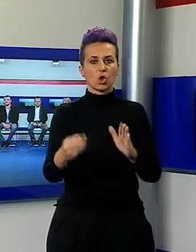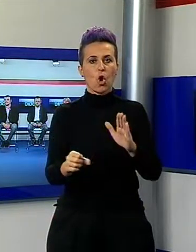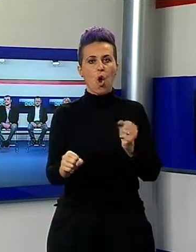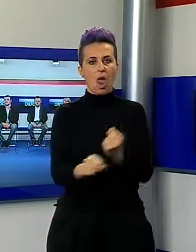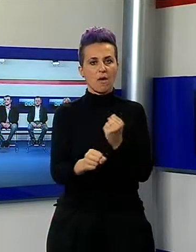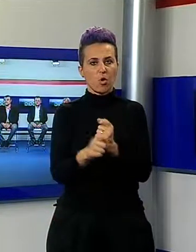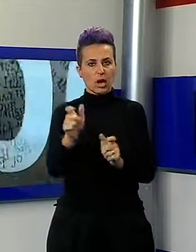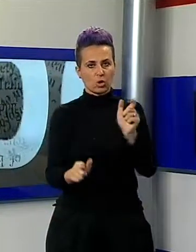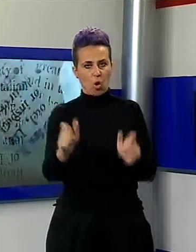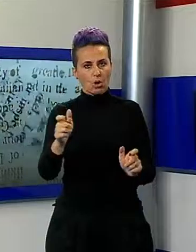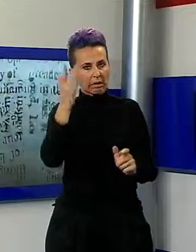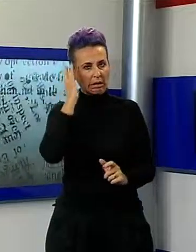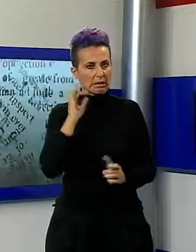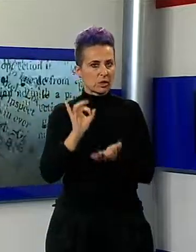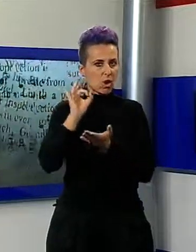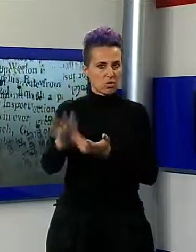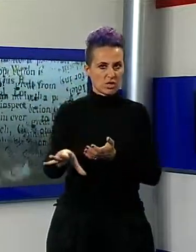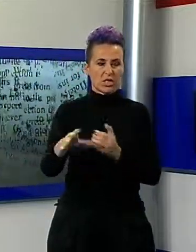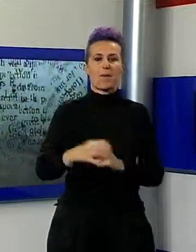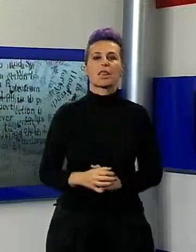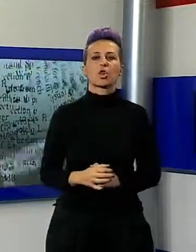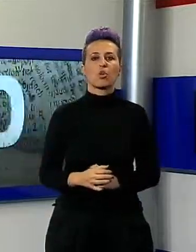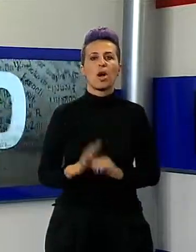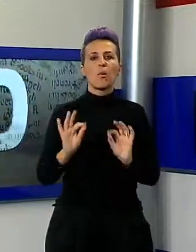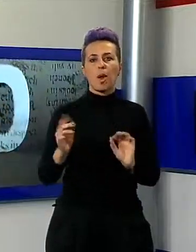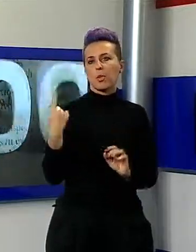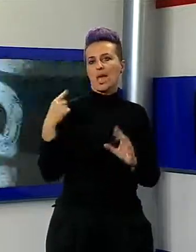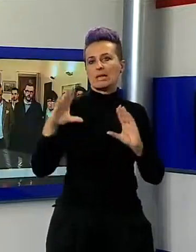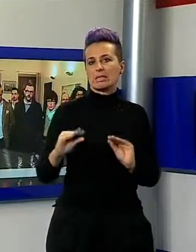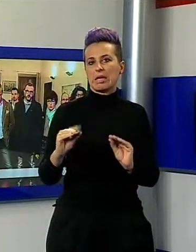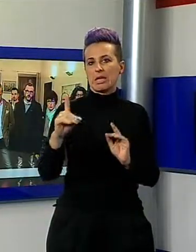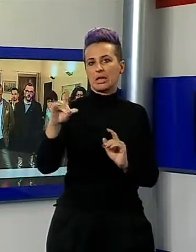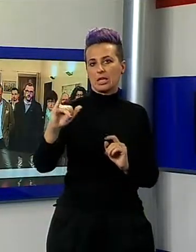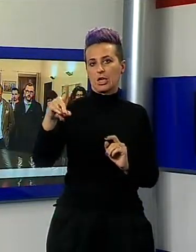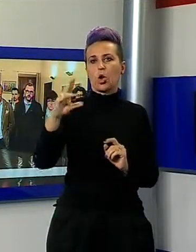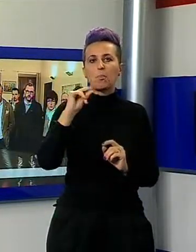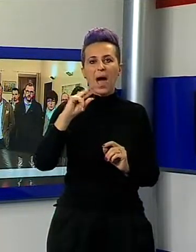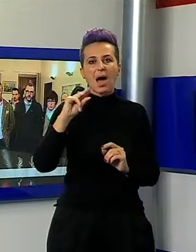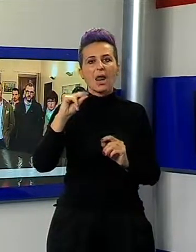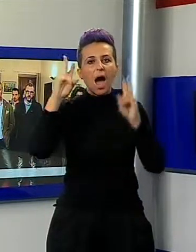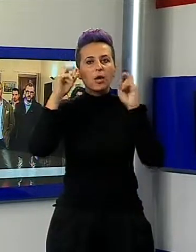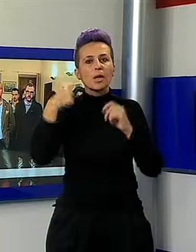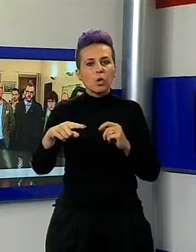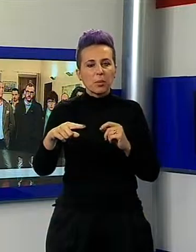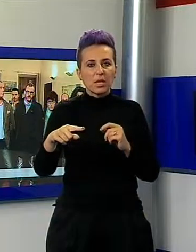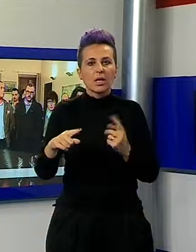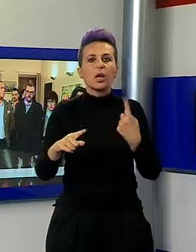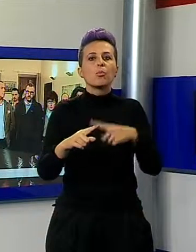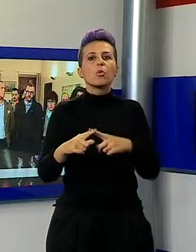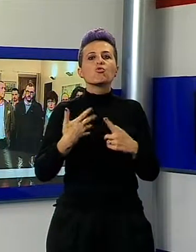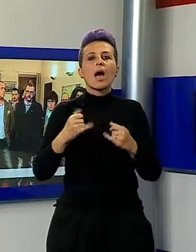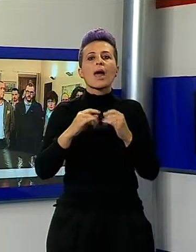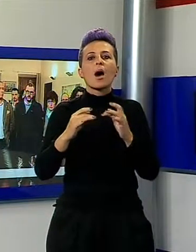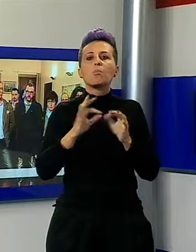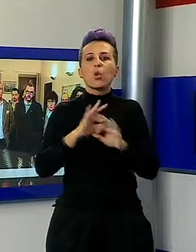emersa nel corso della trasmissione Dido di ieri sera. In studio e in collegamento dal municipio i rappresentanti del comune di